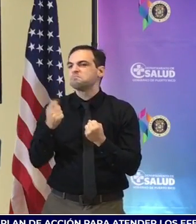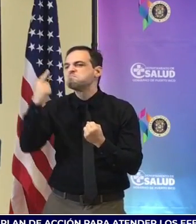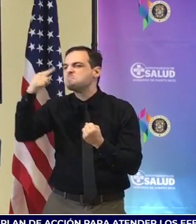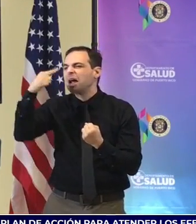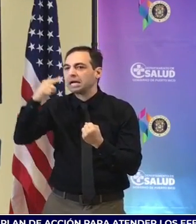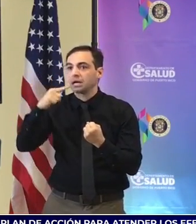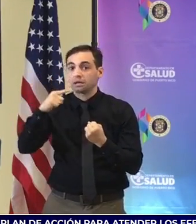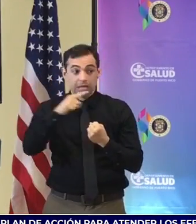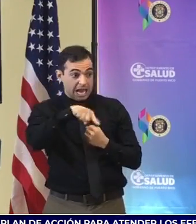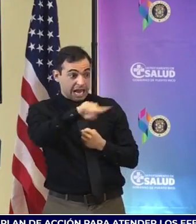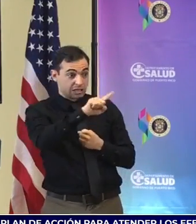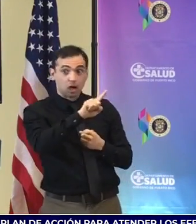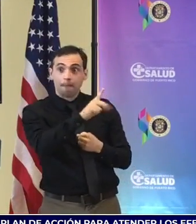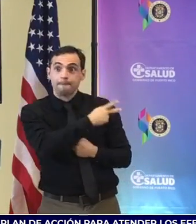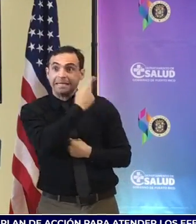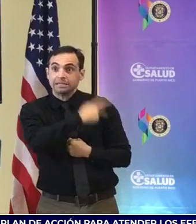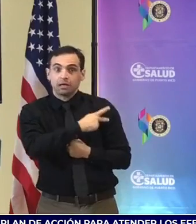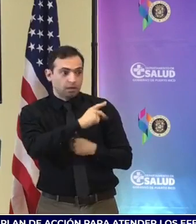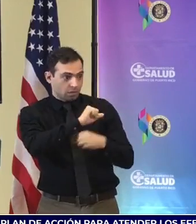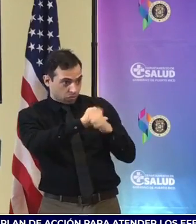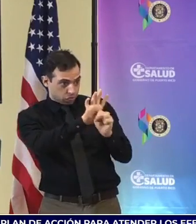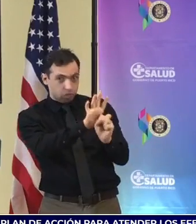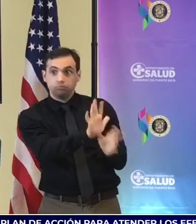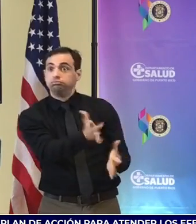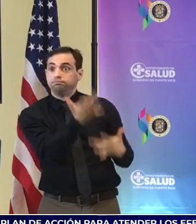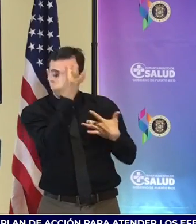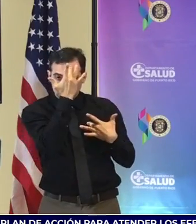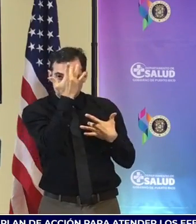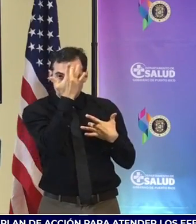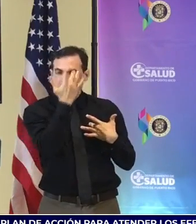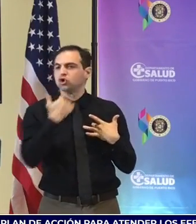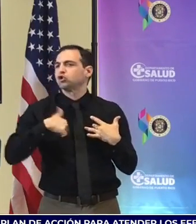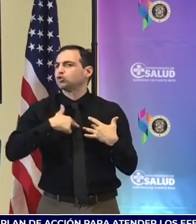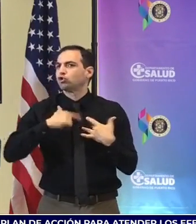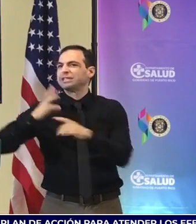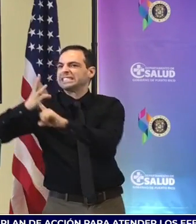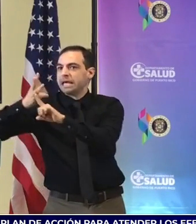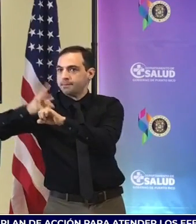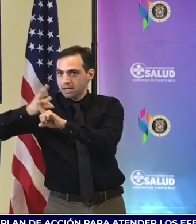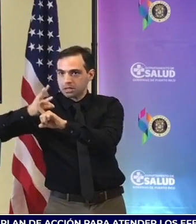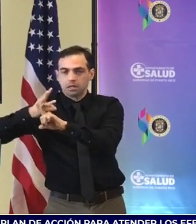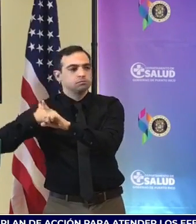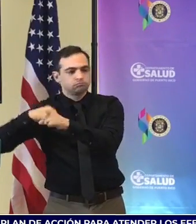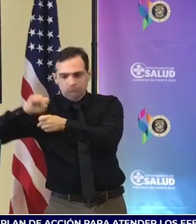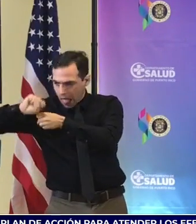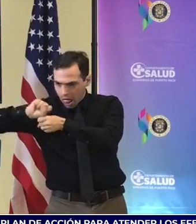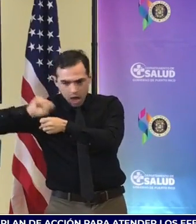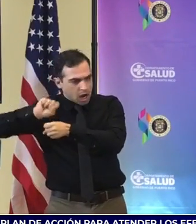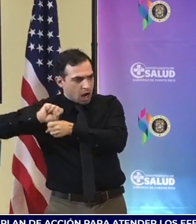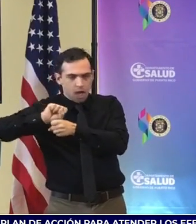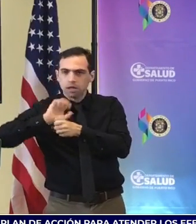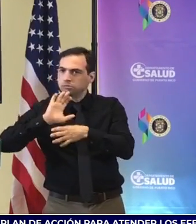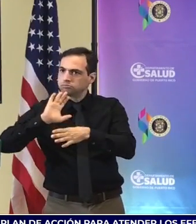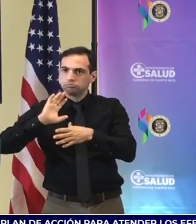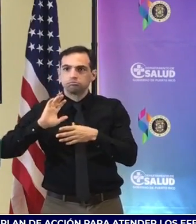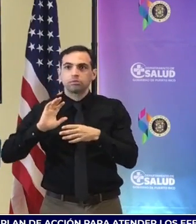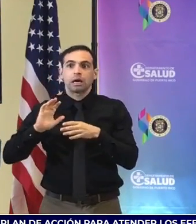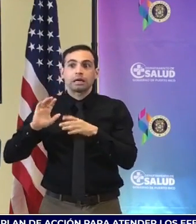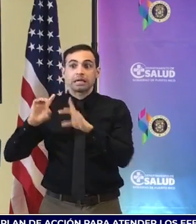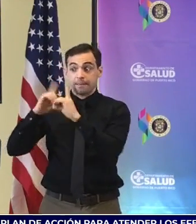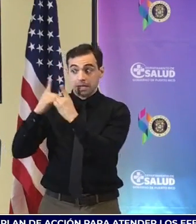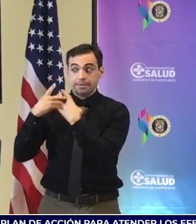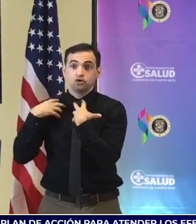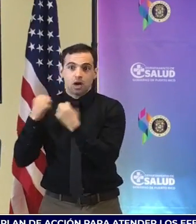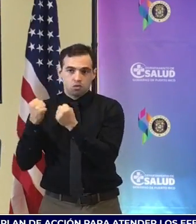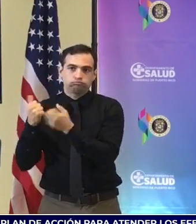que tienen COVID, un programa que estuvimos aproximadamente seis meses estableciendo el plan de trabajo con la colaboración del Departamento